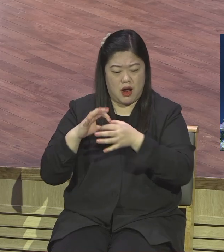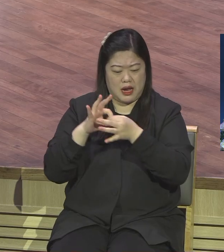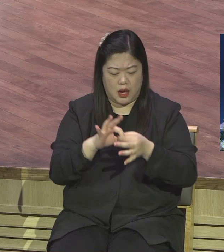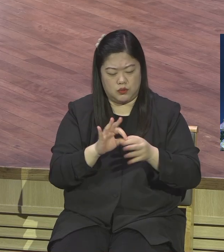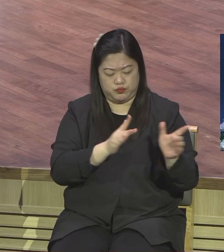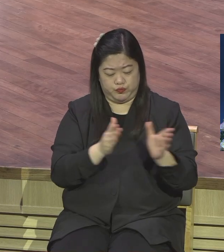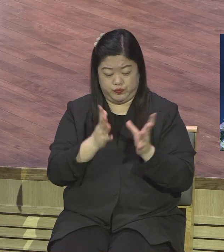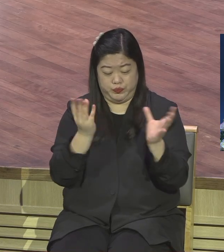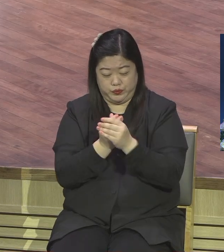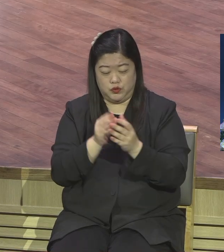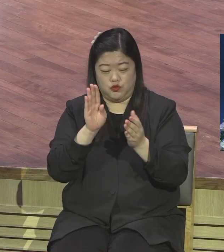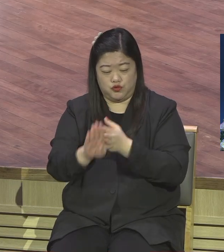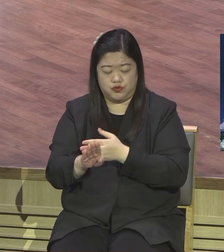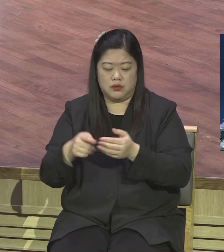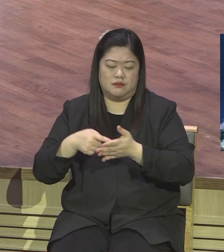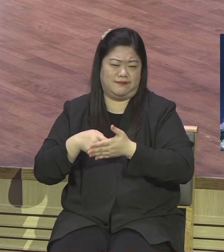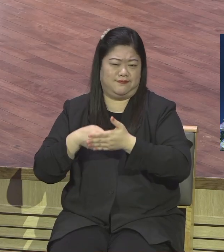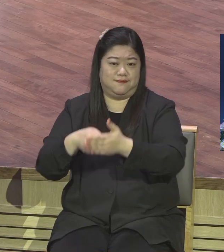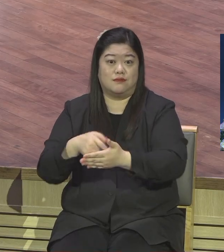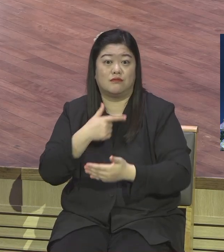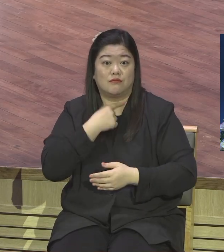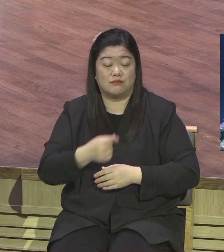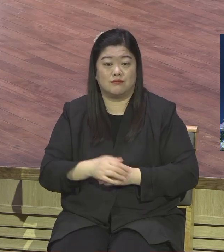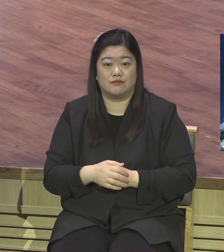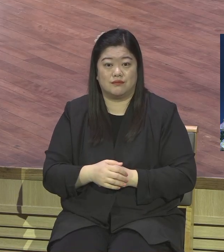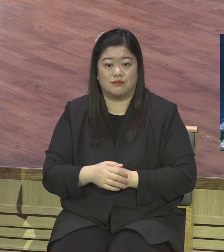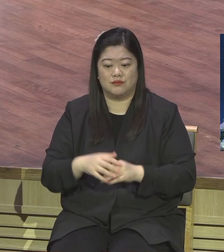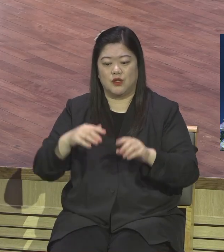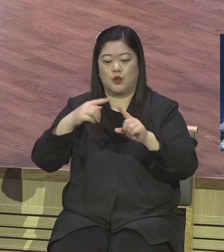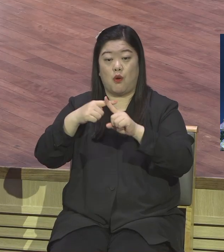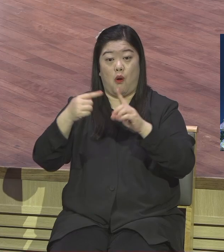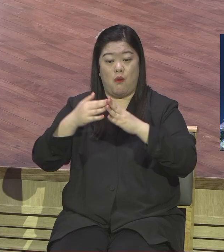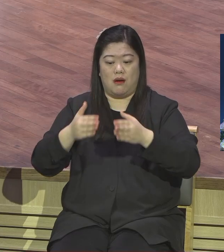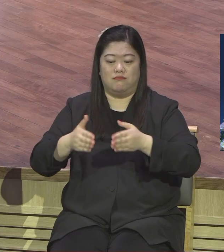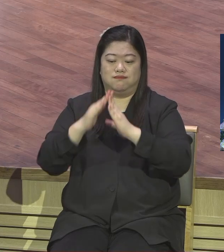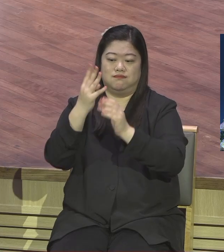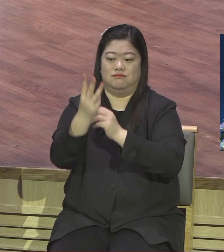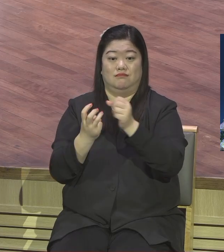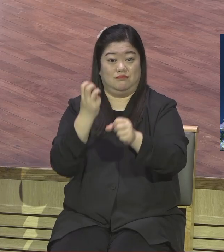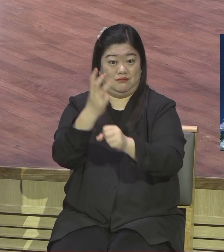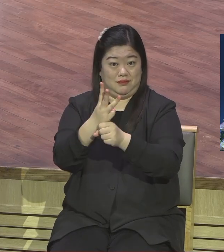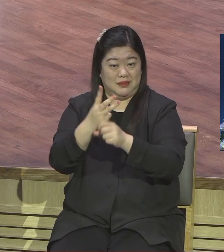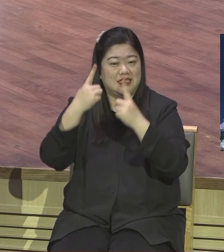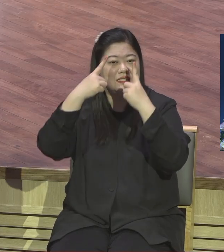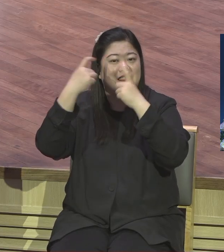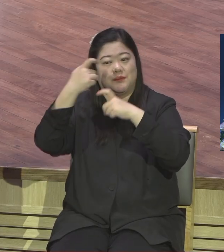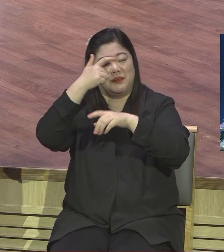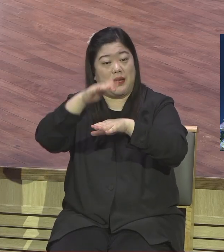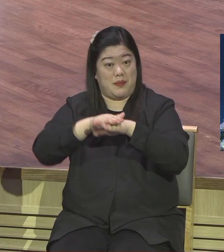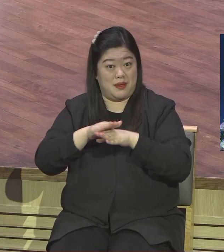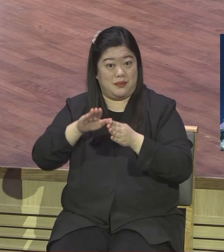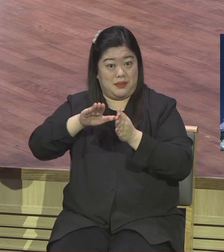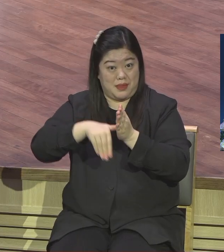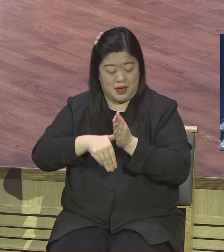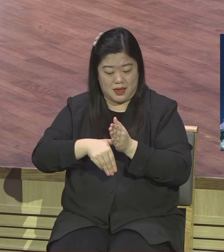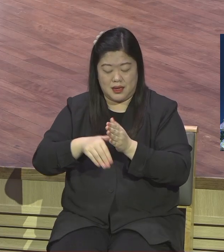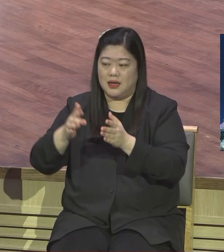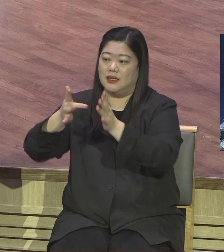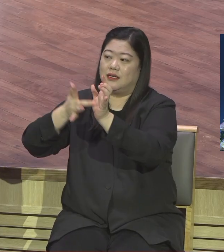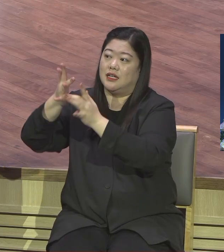성도는 창립 33주년을 맞이해서 정말 예수님께서 모든 민족을 제자삼으라고 명령하신